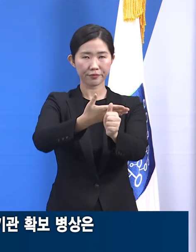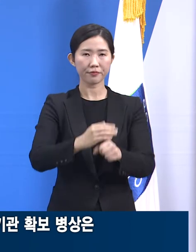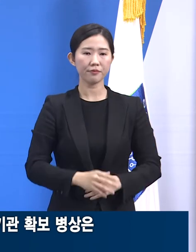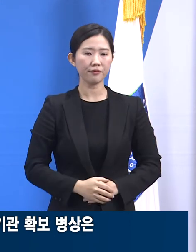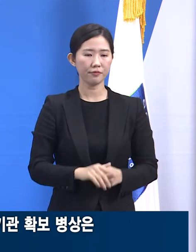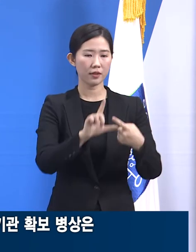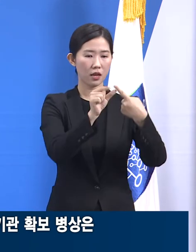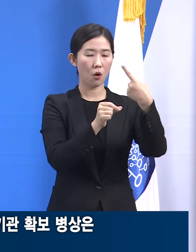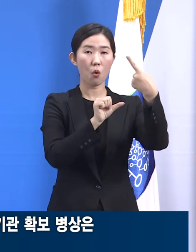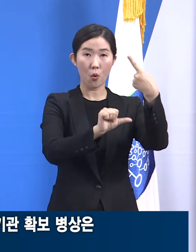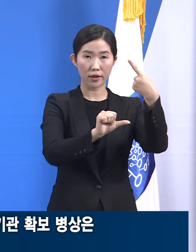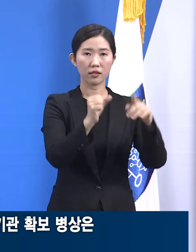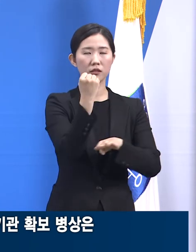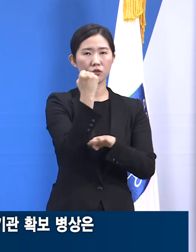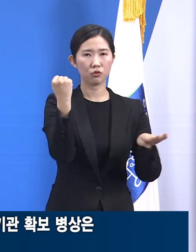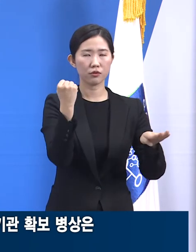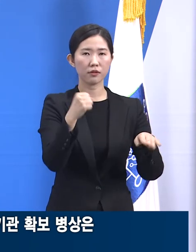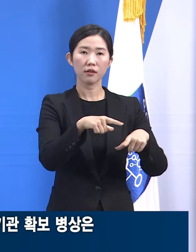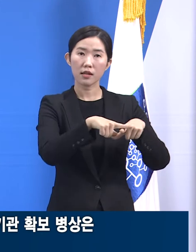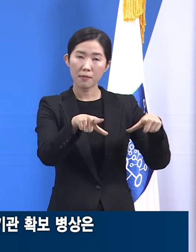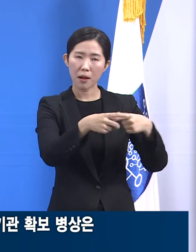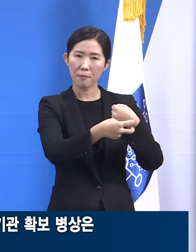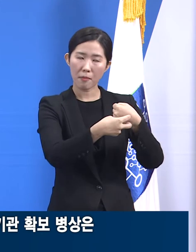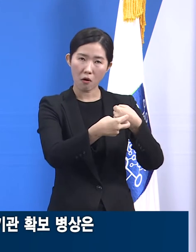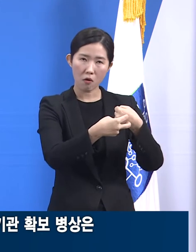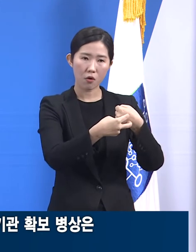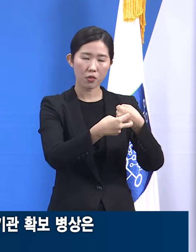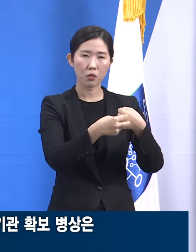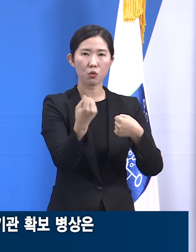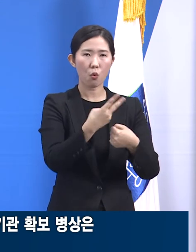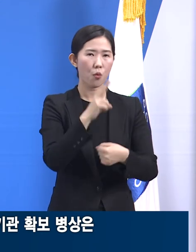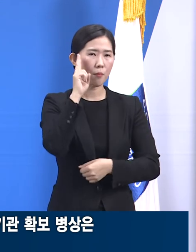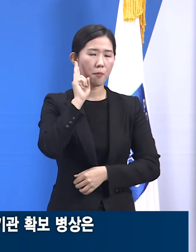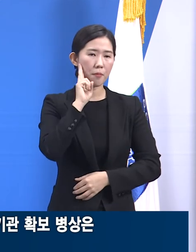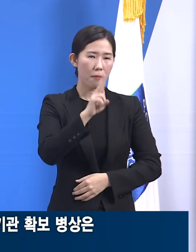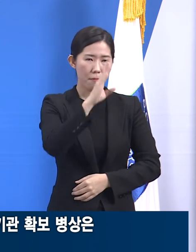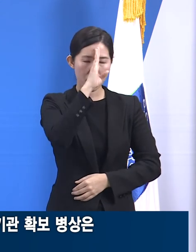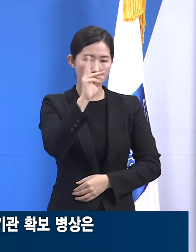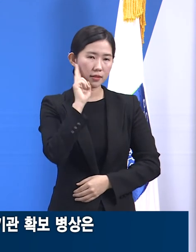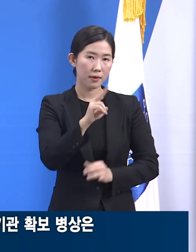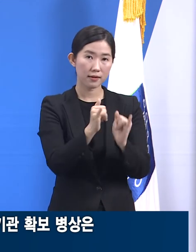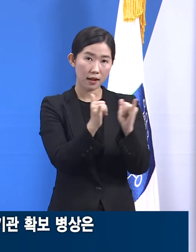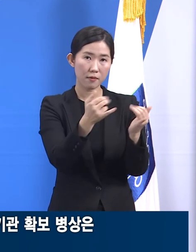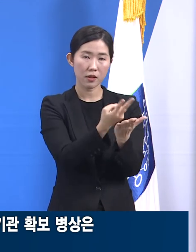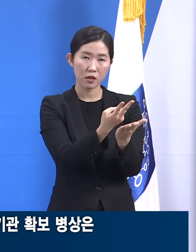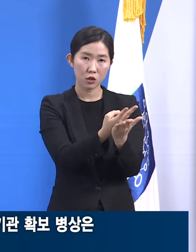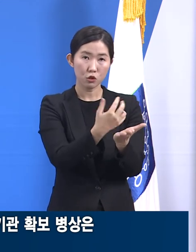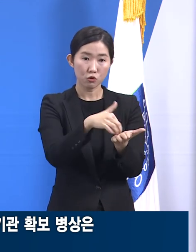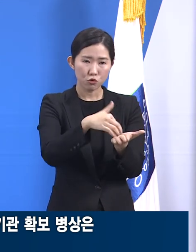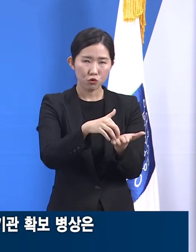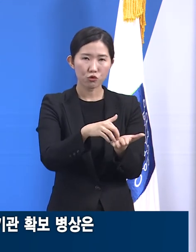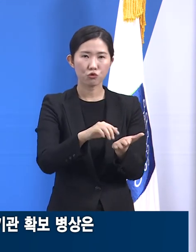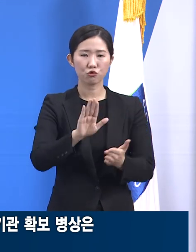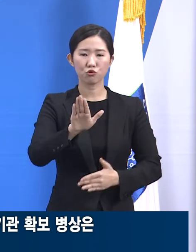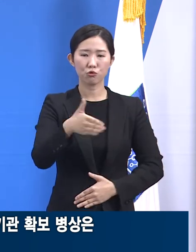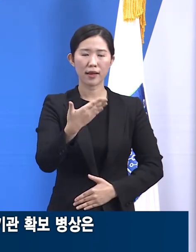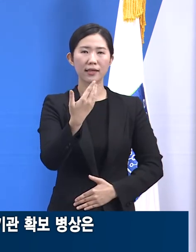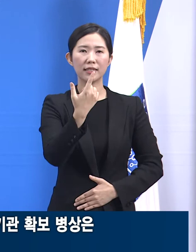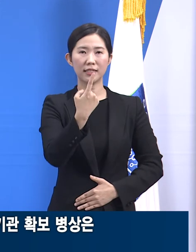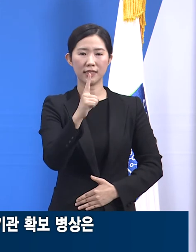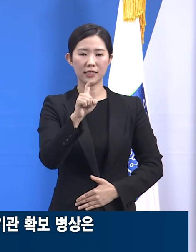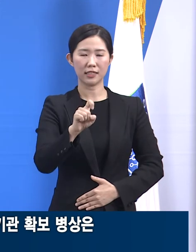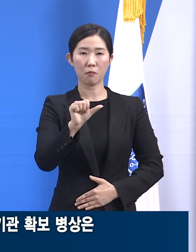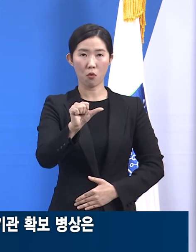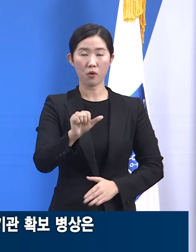일반과 중증환자 병상을 합한 도내 의료기관의 확보 병상은 총 915개입니다. 현재